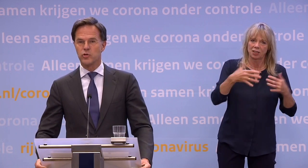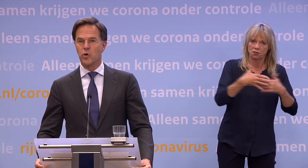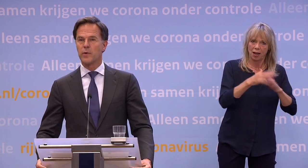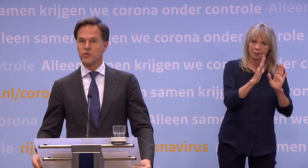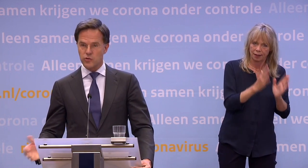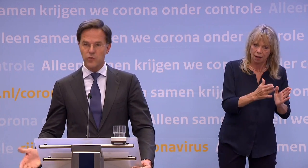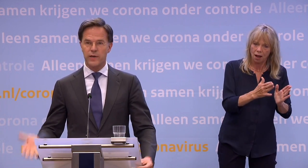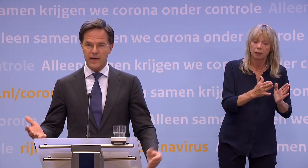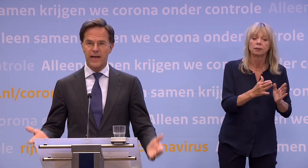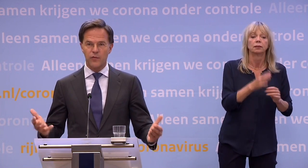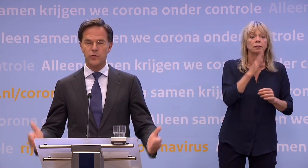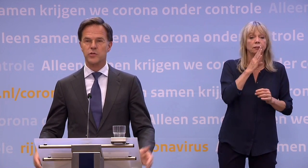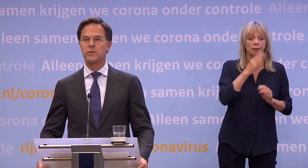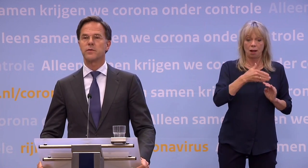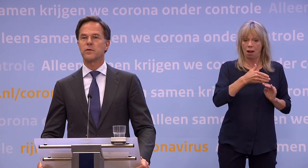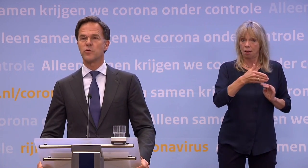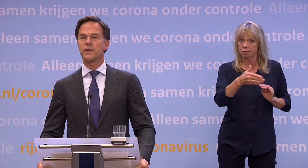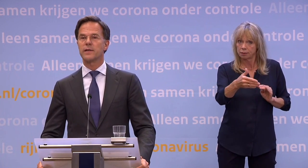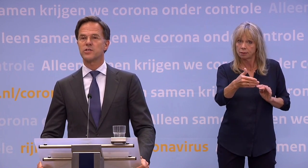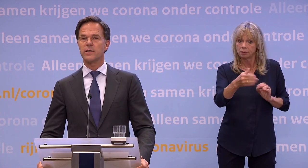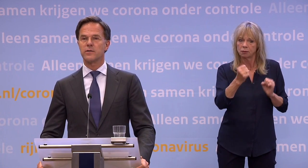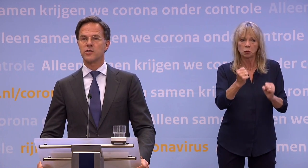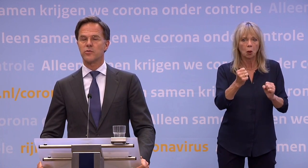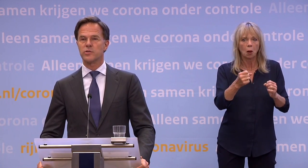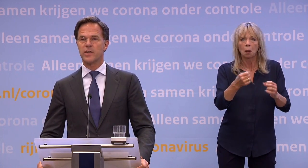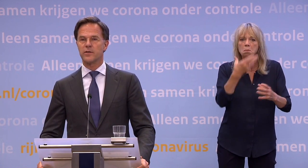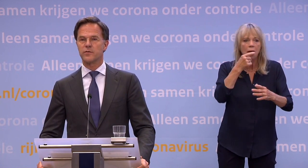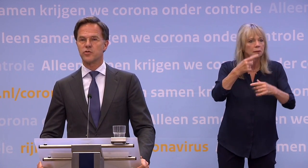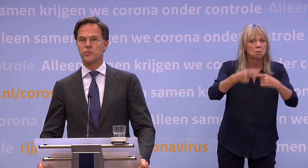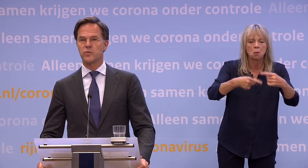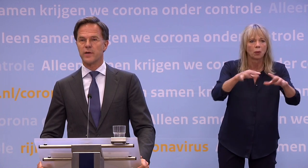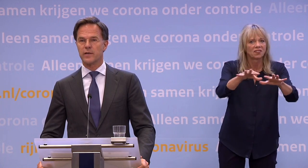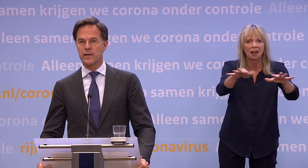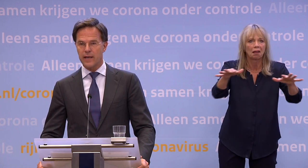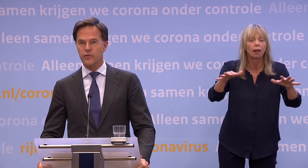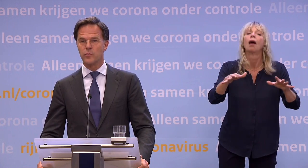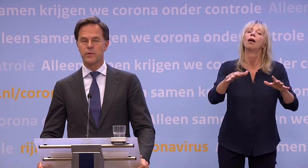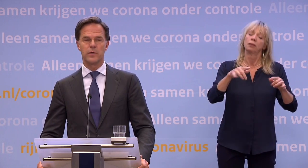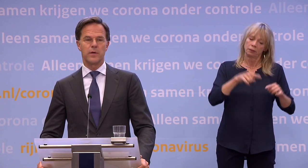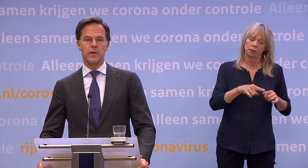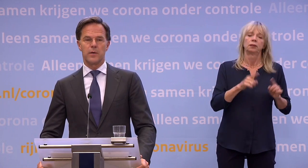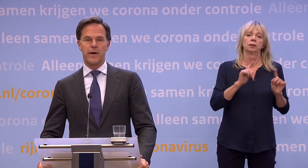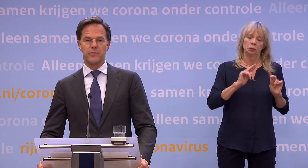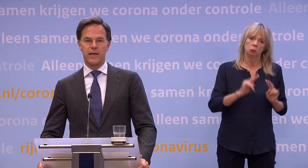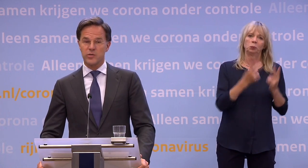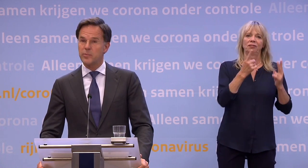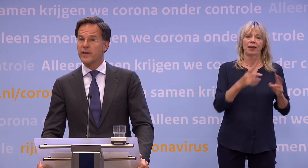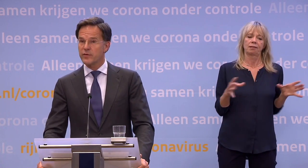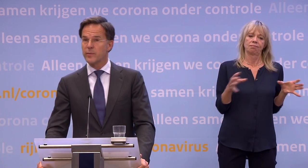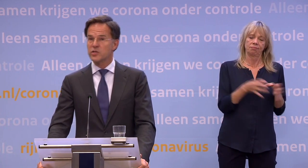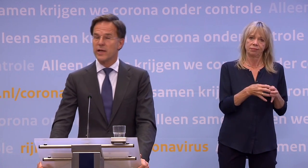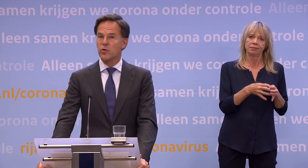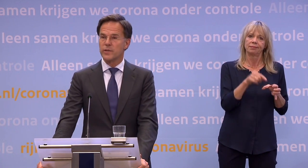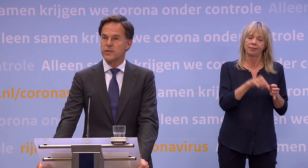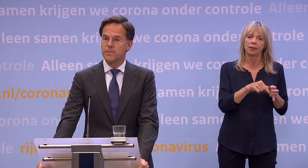weer bij elkaar moeten komen als er toch weer echt hele forse ontwikkelingen zijn. Dan zou het kunnen zijn dat we de structuur weer in het leven roepen. Maar we gaan in principe